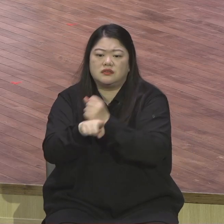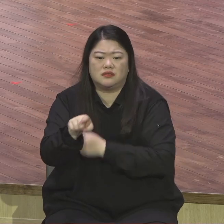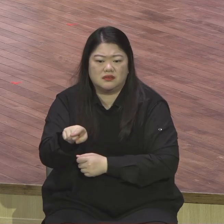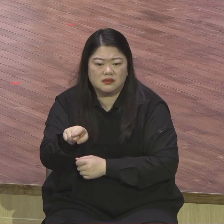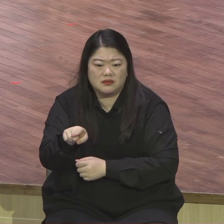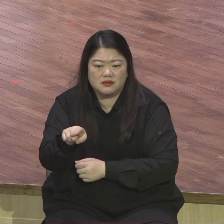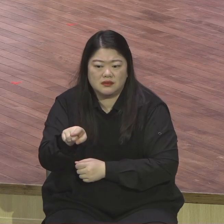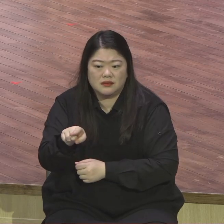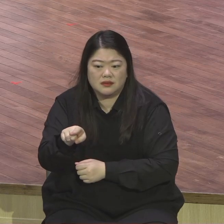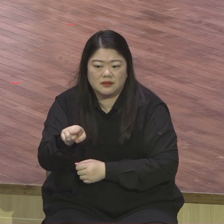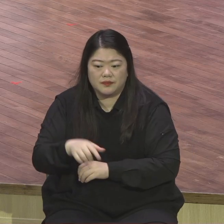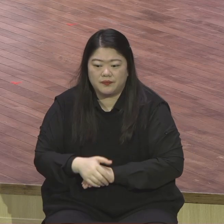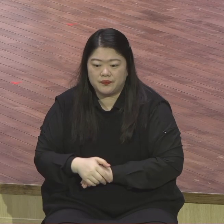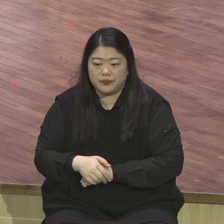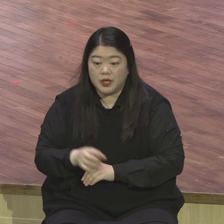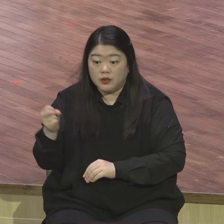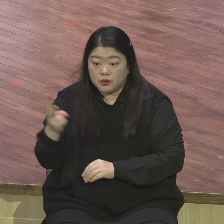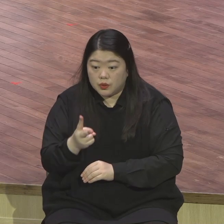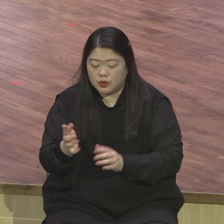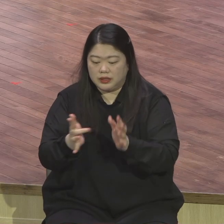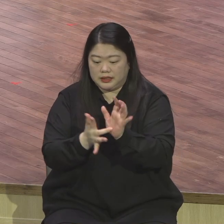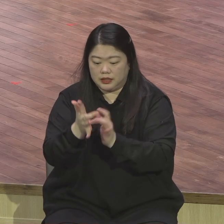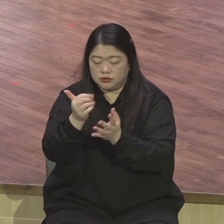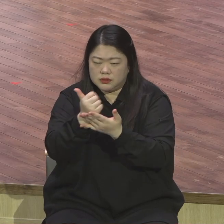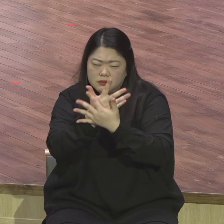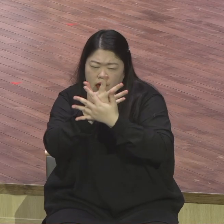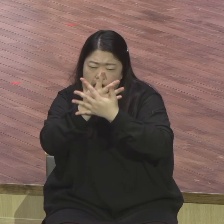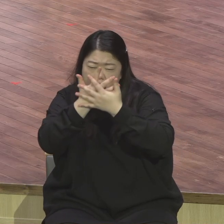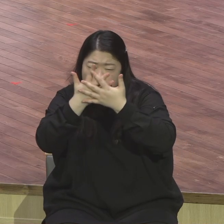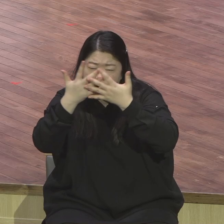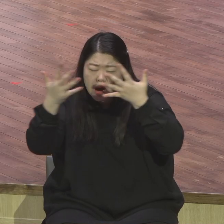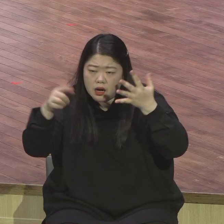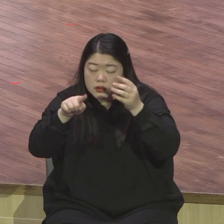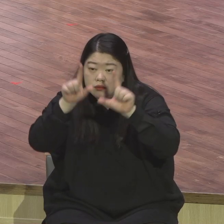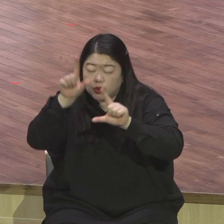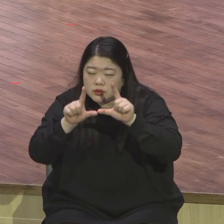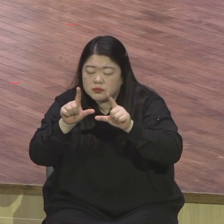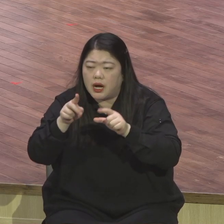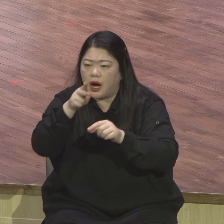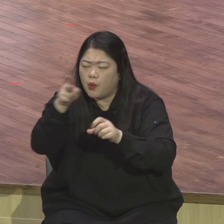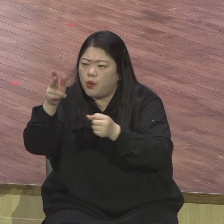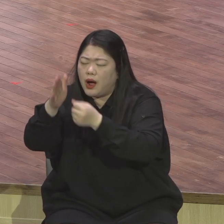마치 영화의 한 예고편 처럼 살짝 그렇게 보여준 것입니다